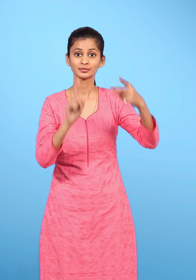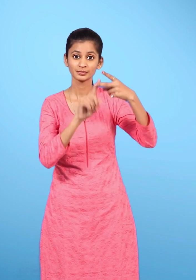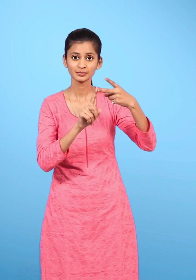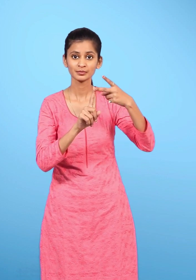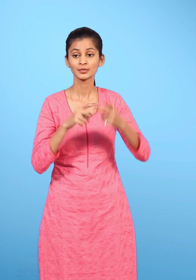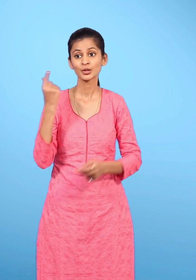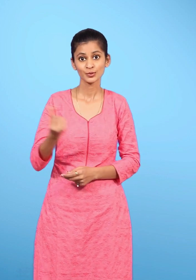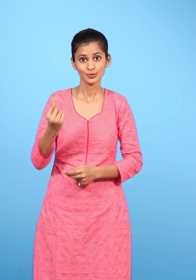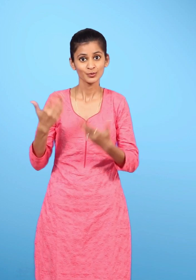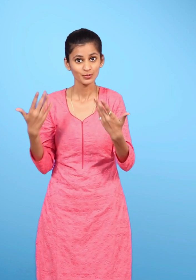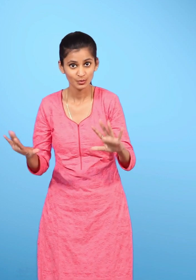इस्तेमाल करने के बाद